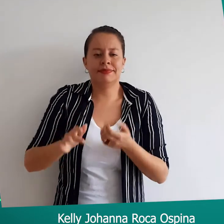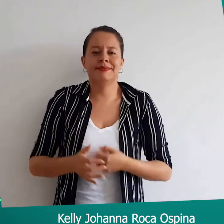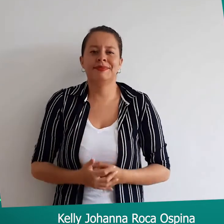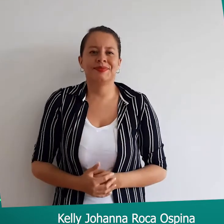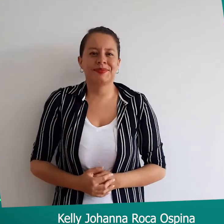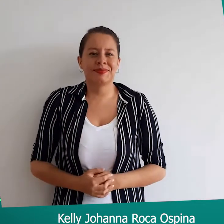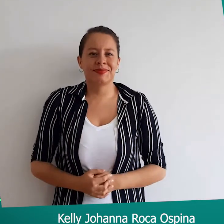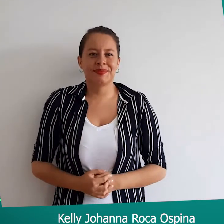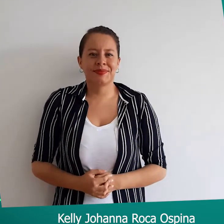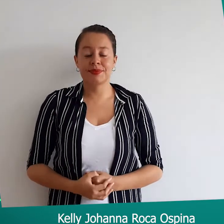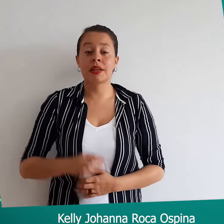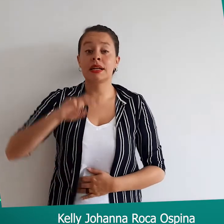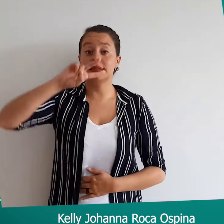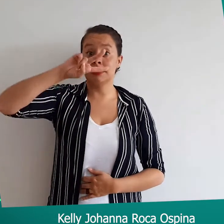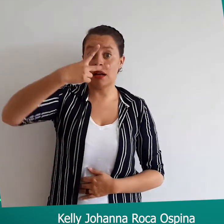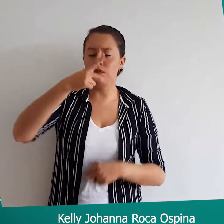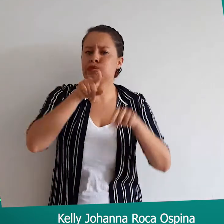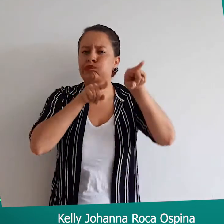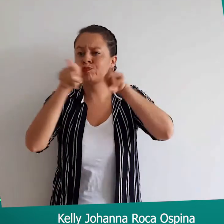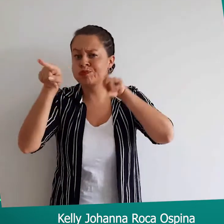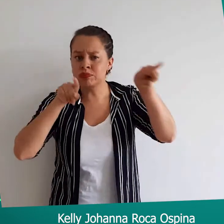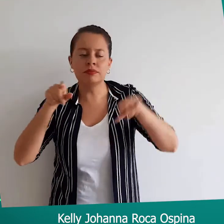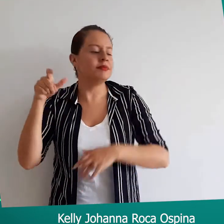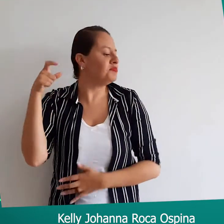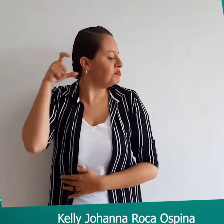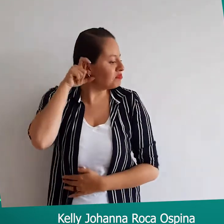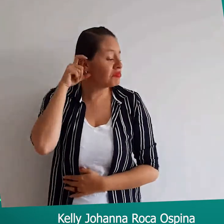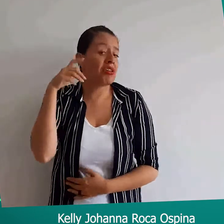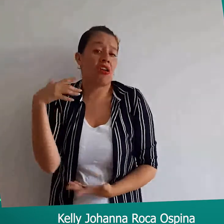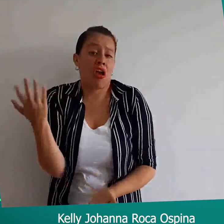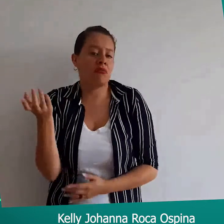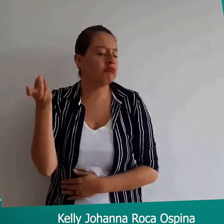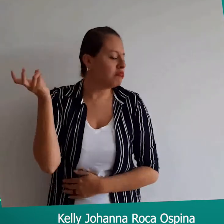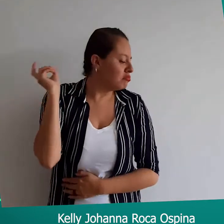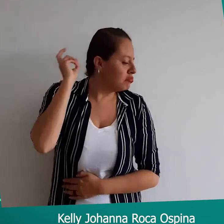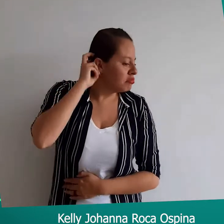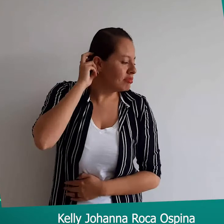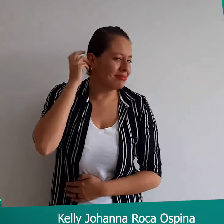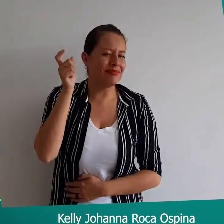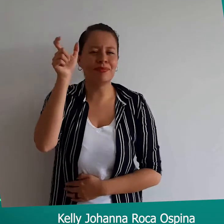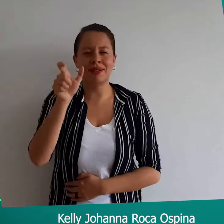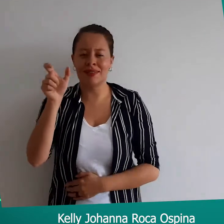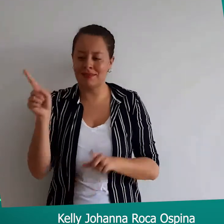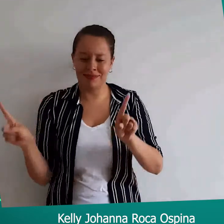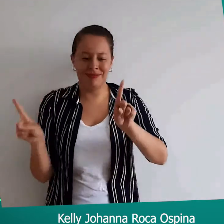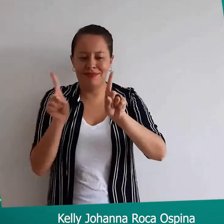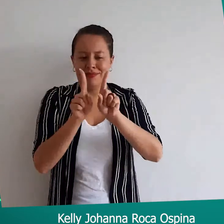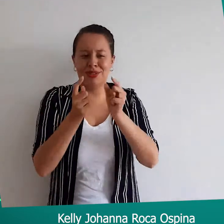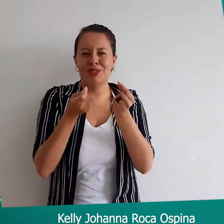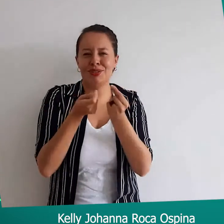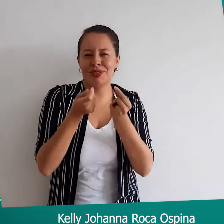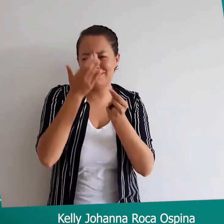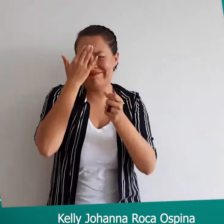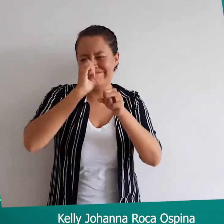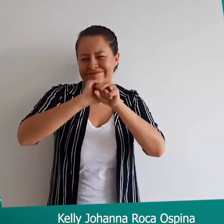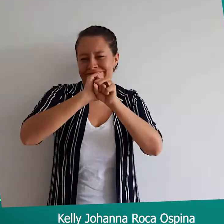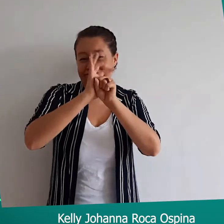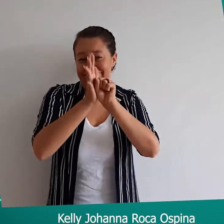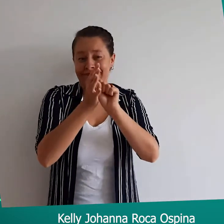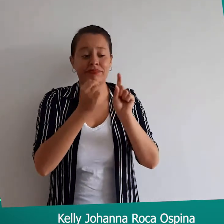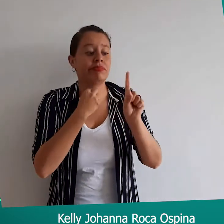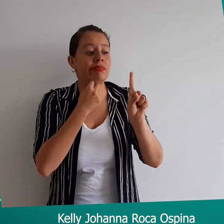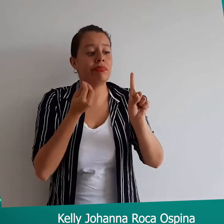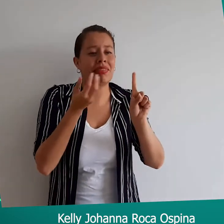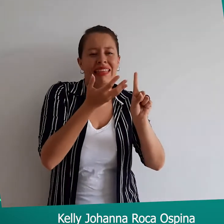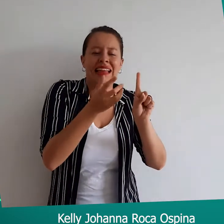muy bien sus manos. Segundo, si es usuario de audífonos, utilice un tono de voz medio-alto.